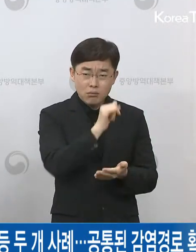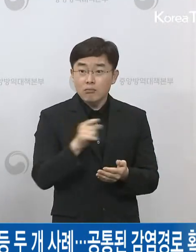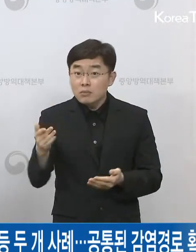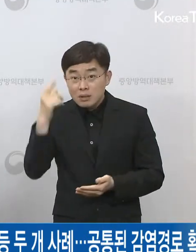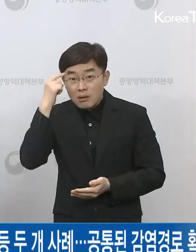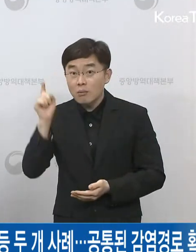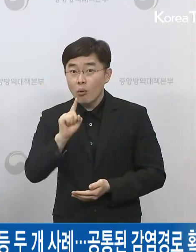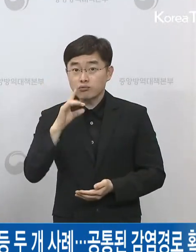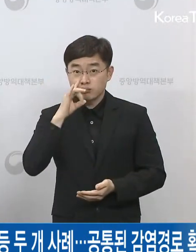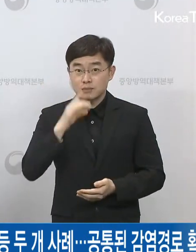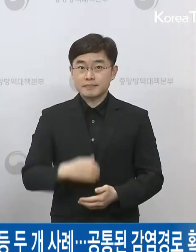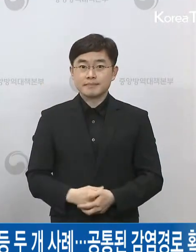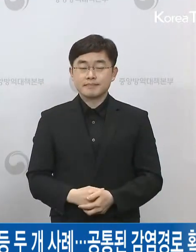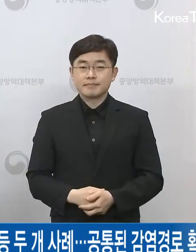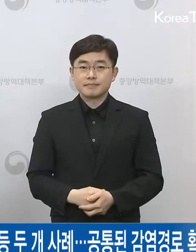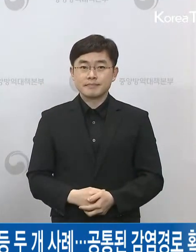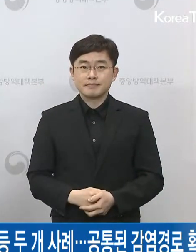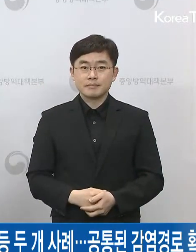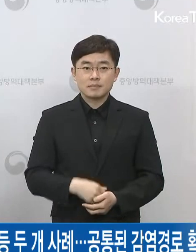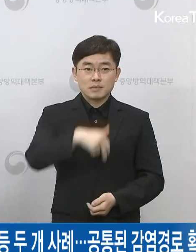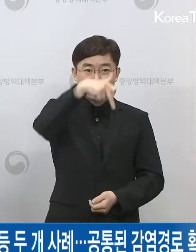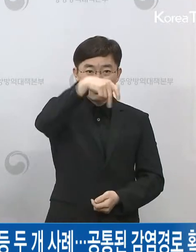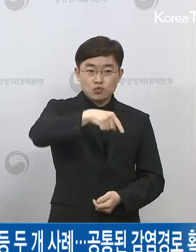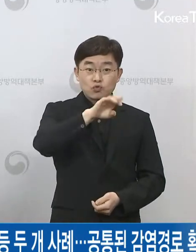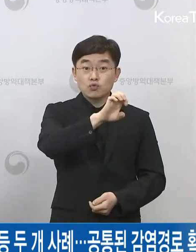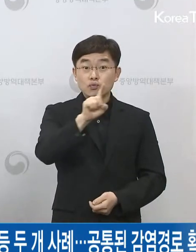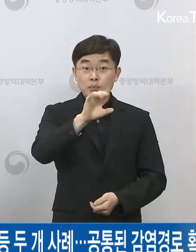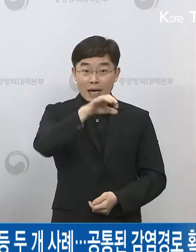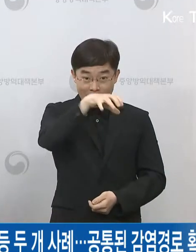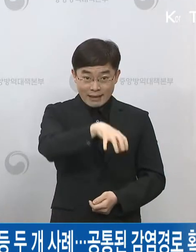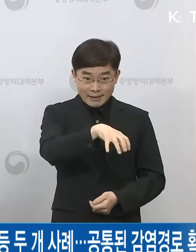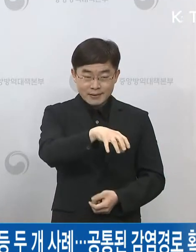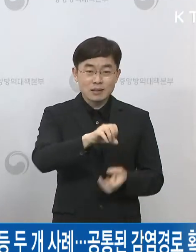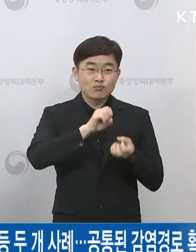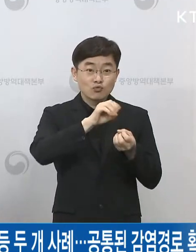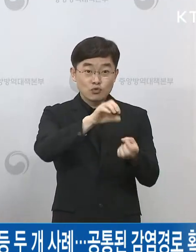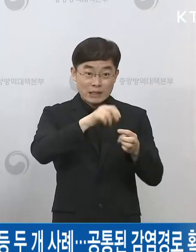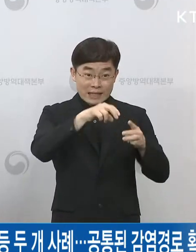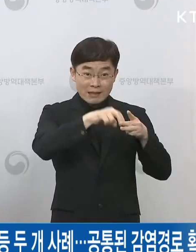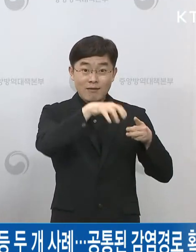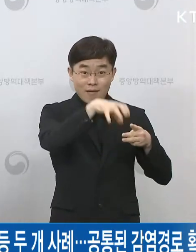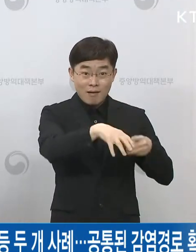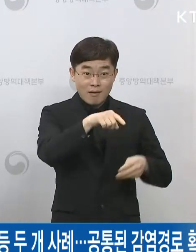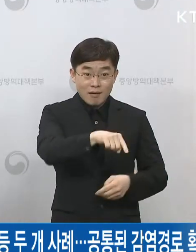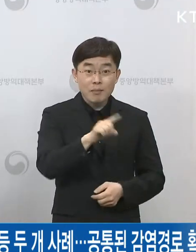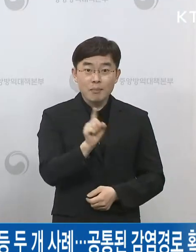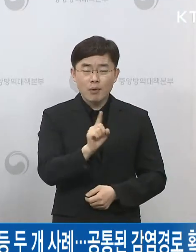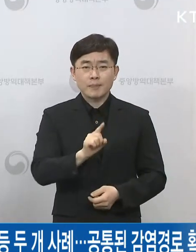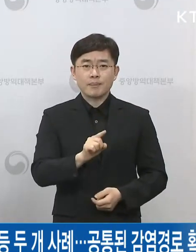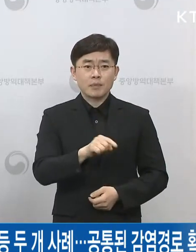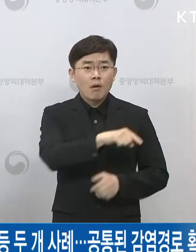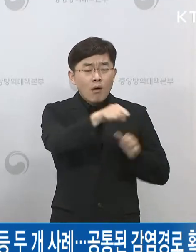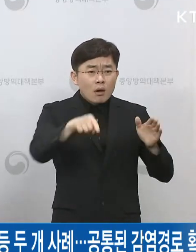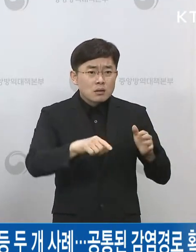네. 쿠팡의 물류센터 관련해서는 굉장히 대규모 사업장입니다. 아마